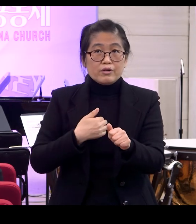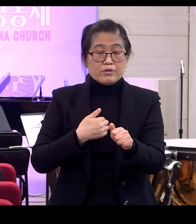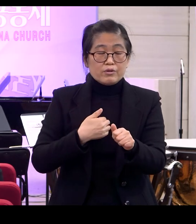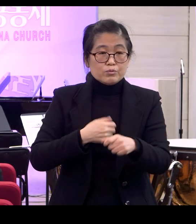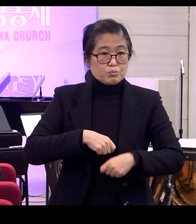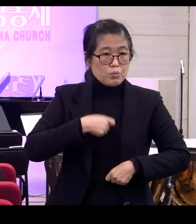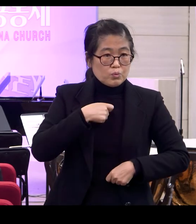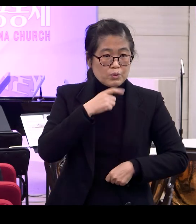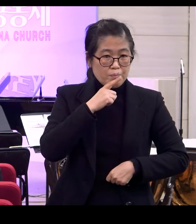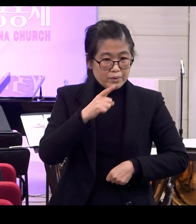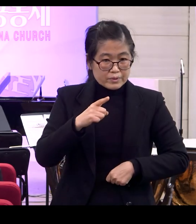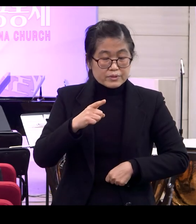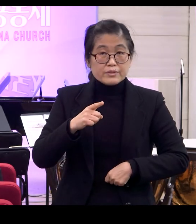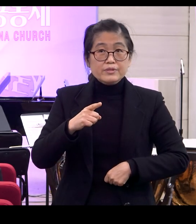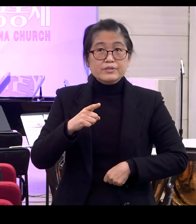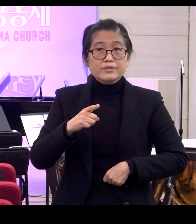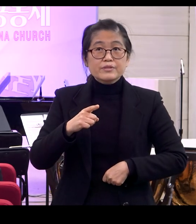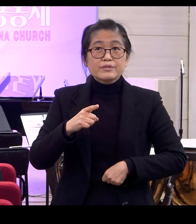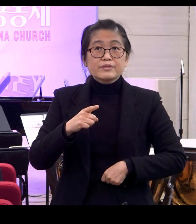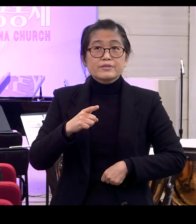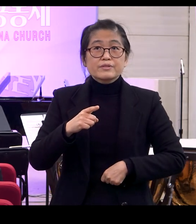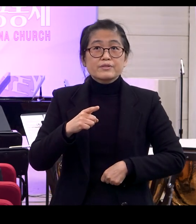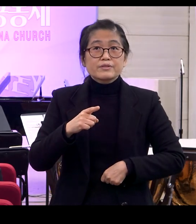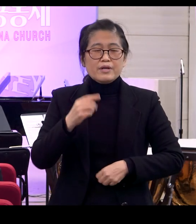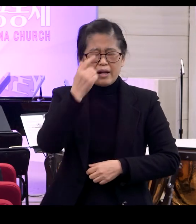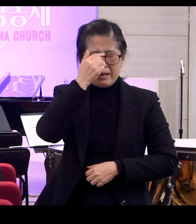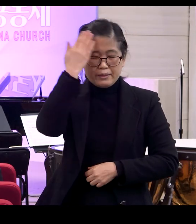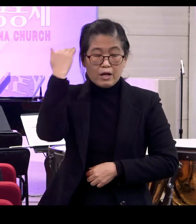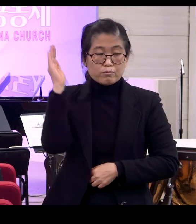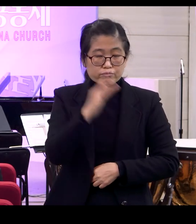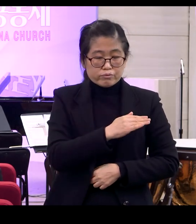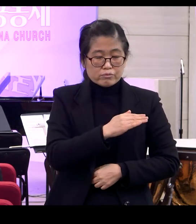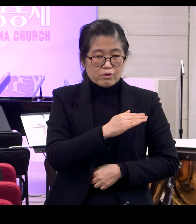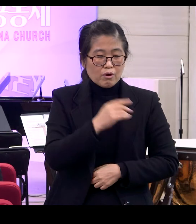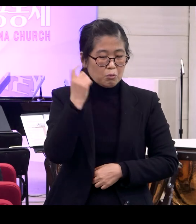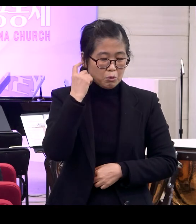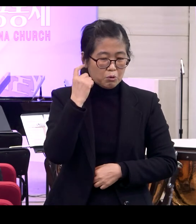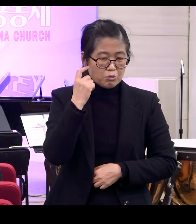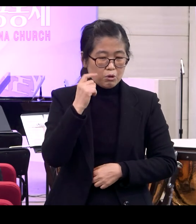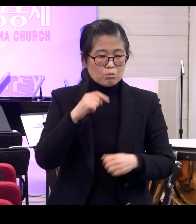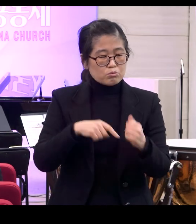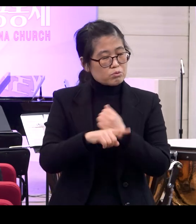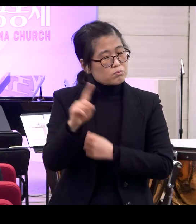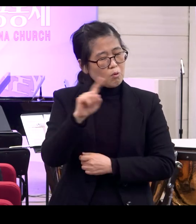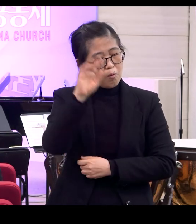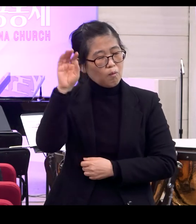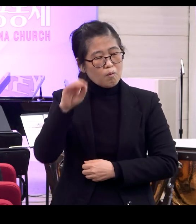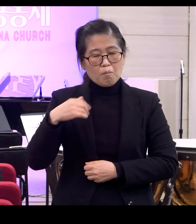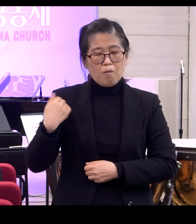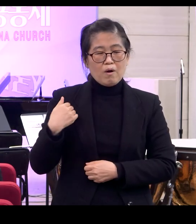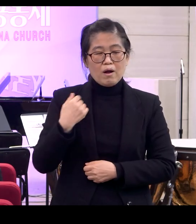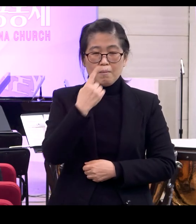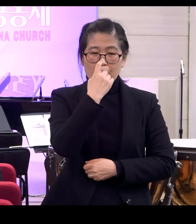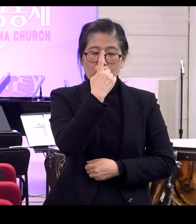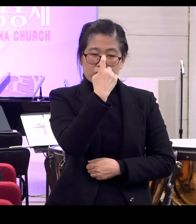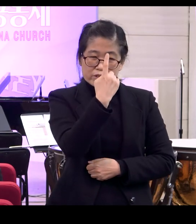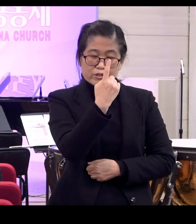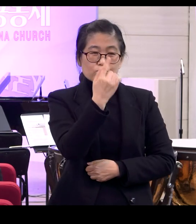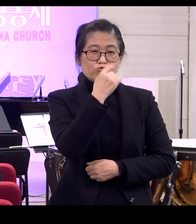이 말씀을 일찍부터 들었지만은 무슨 뜻인지 사실은 몰랐어요 멋있는 말인 줄 알았지만 왜